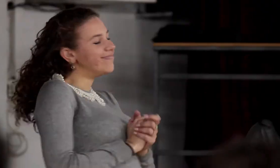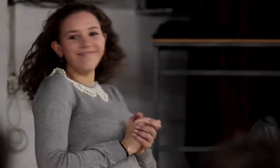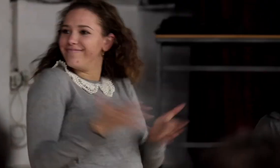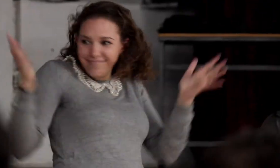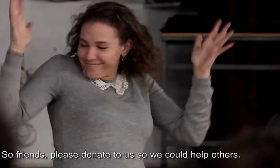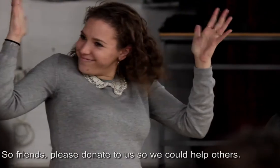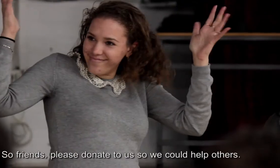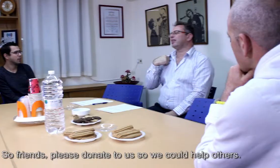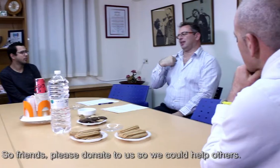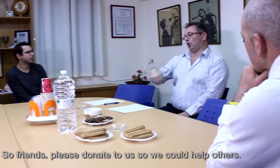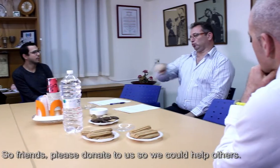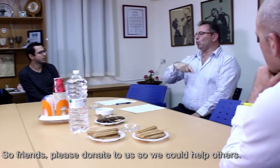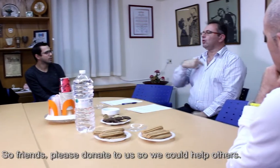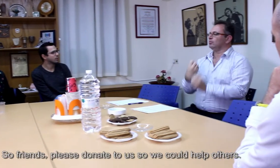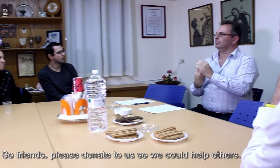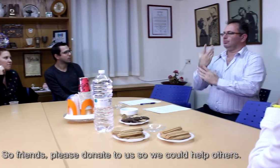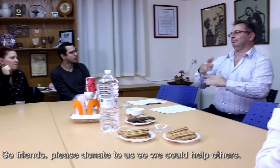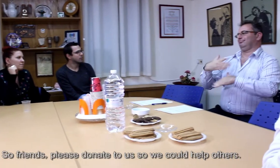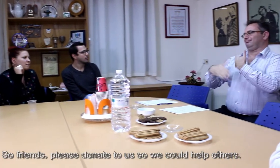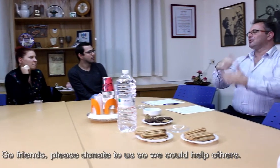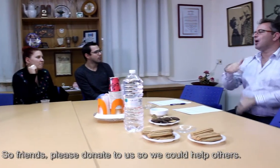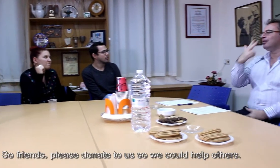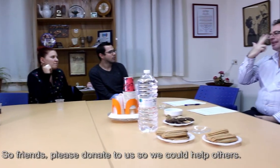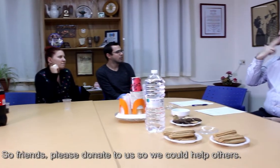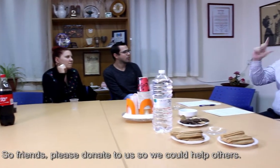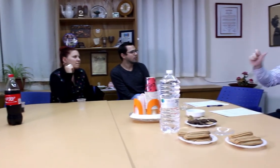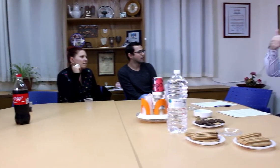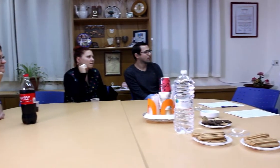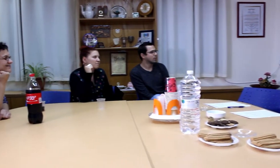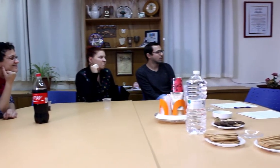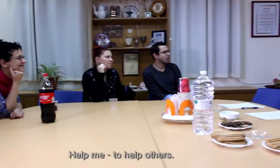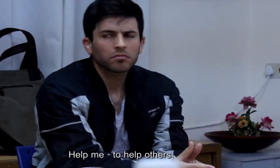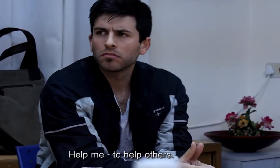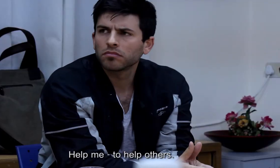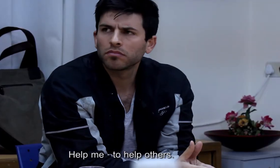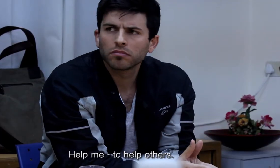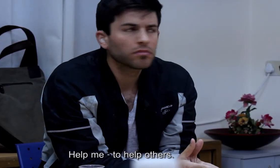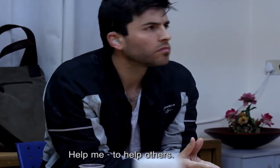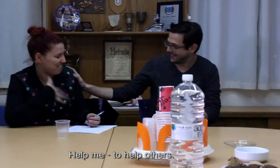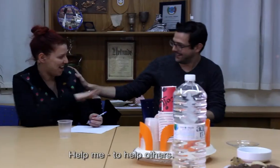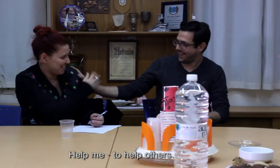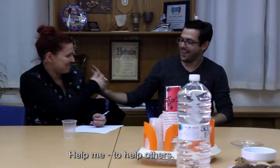אז חברים תתרימו לנו כדי שנוכל לעזור לאחרים תעזרו לי ולעזור לאחרים